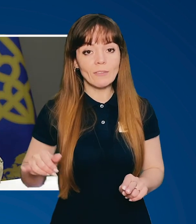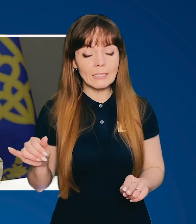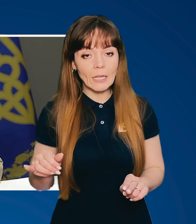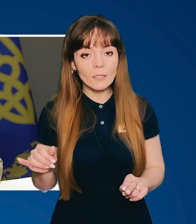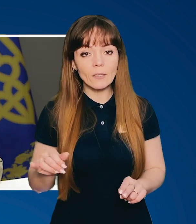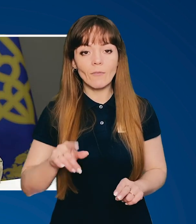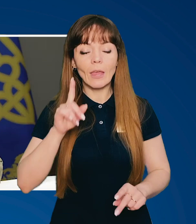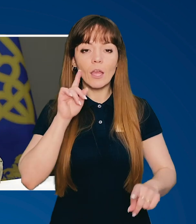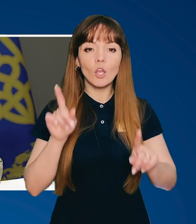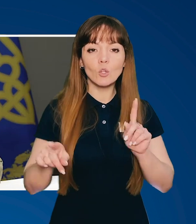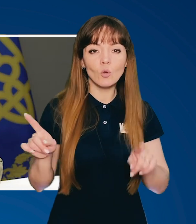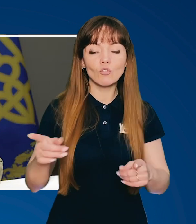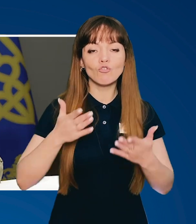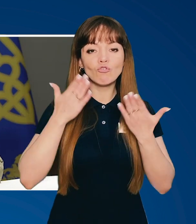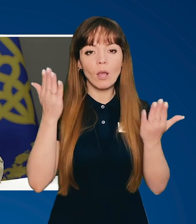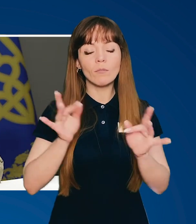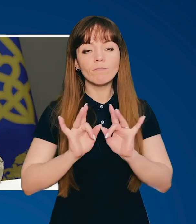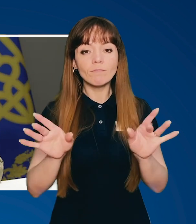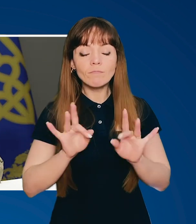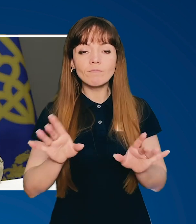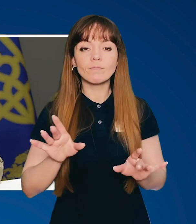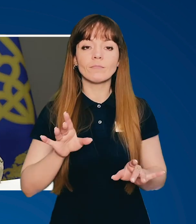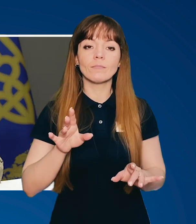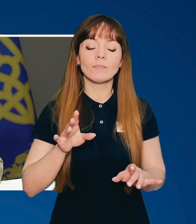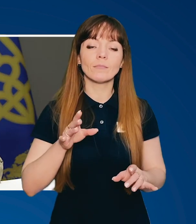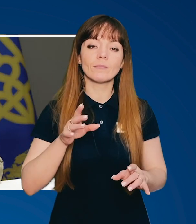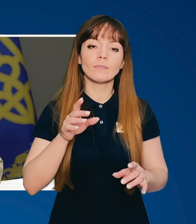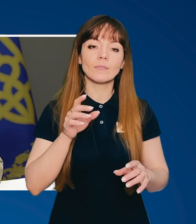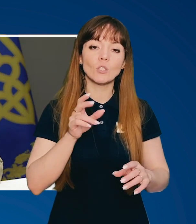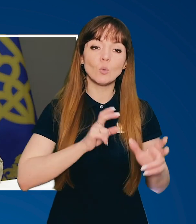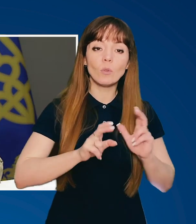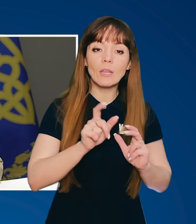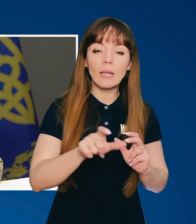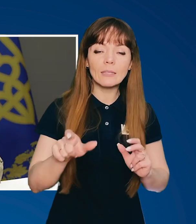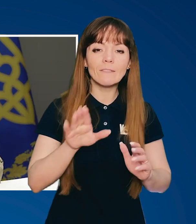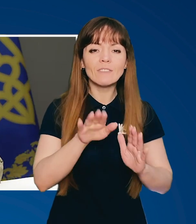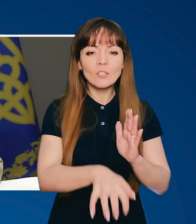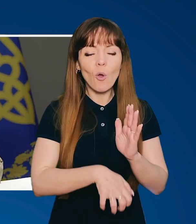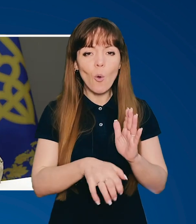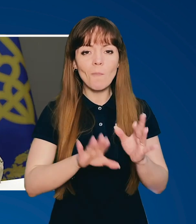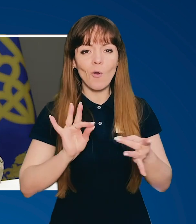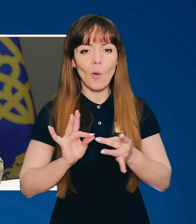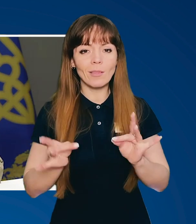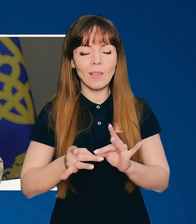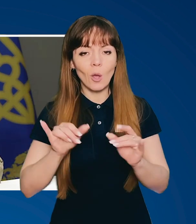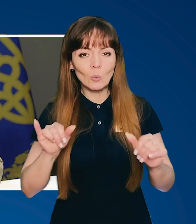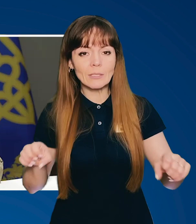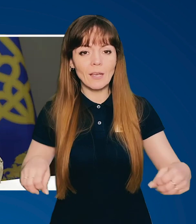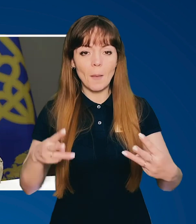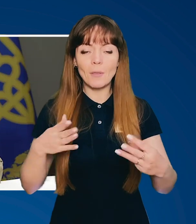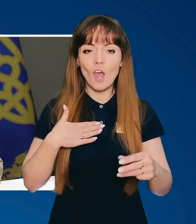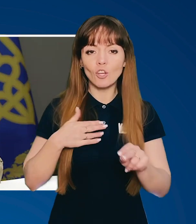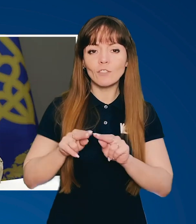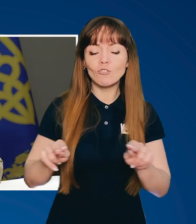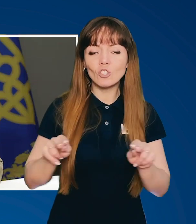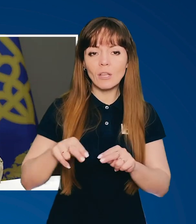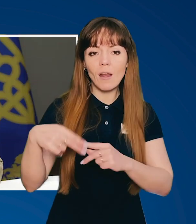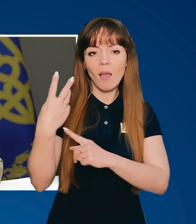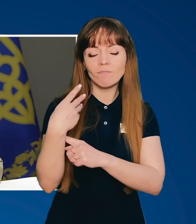університетів іноді читають лекції студентам з окопу, онлайн, у скайпі. Наші вчителі записують